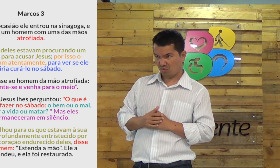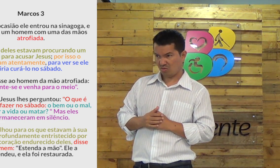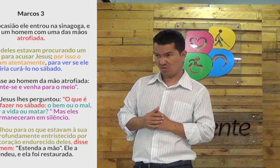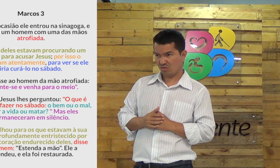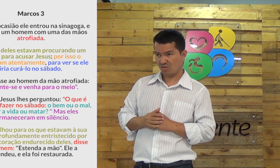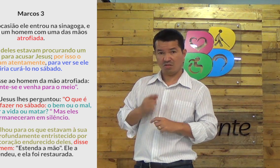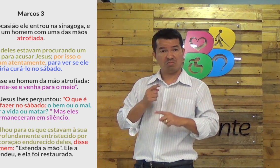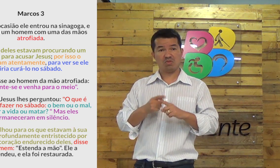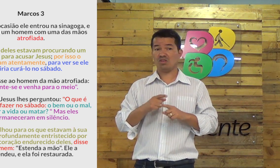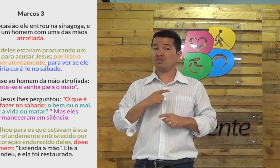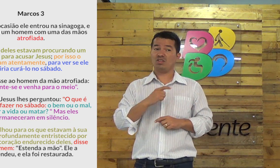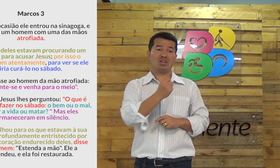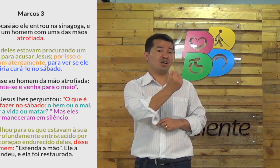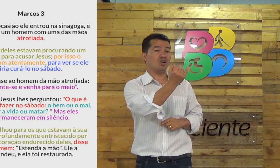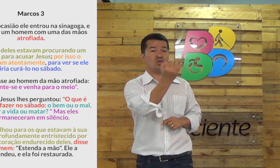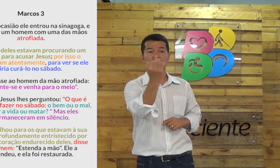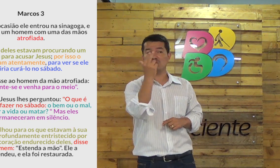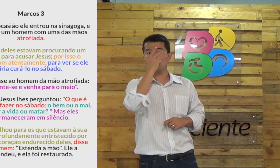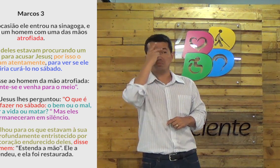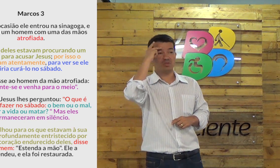te lembra de alguma coisa? Você parece com a sua vida?